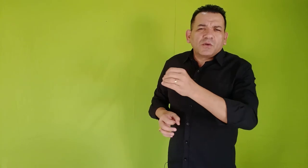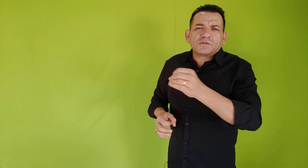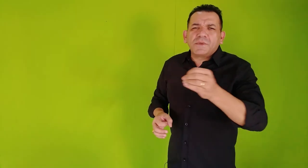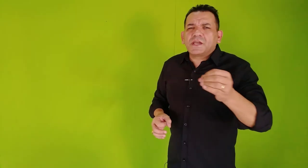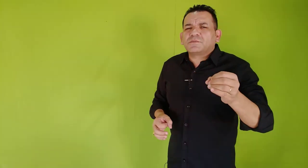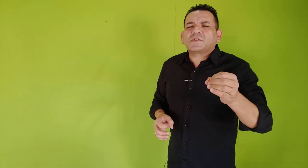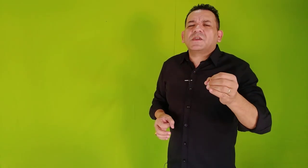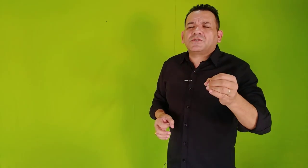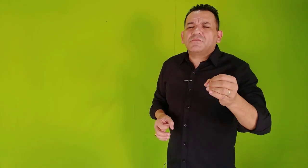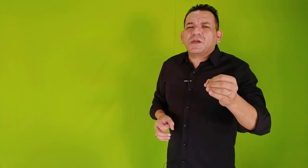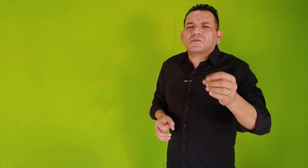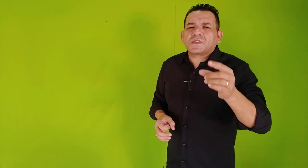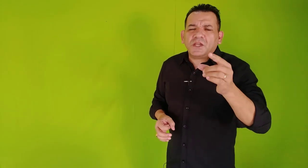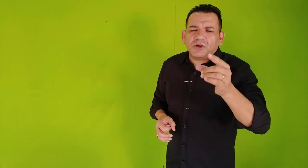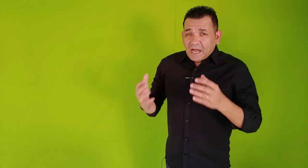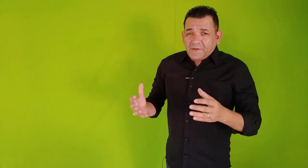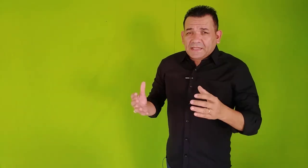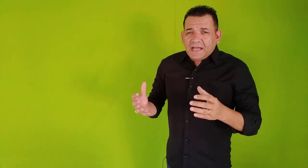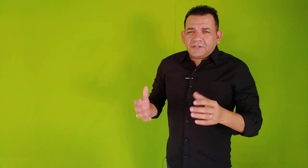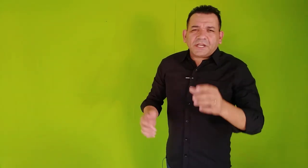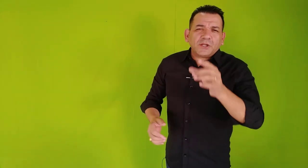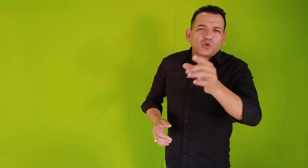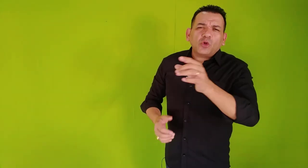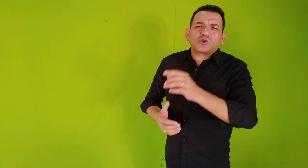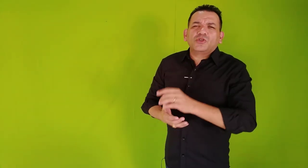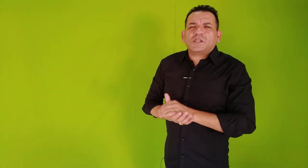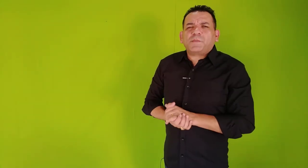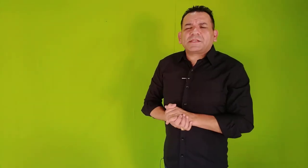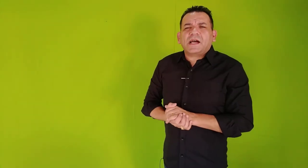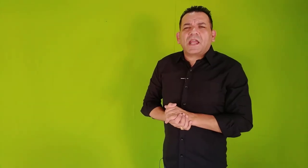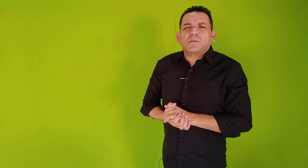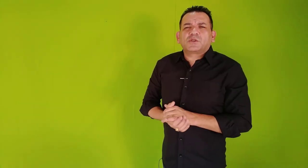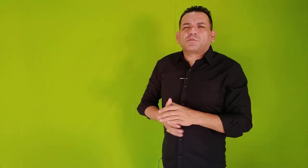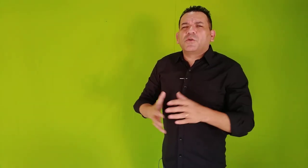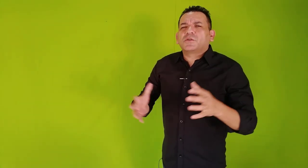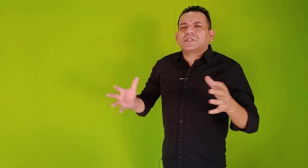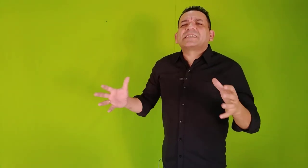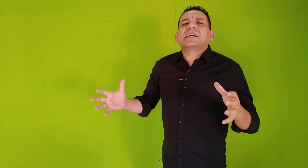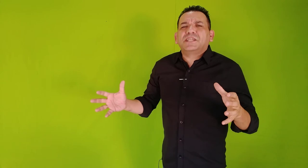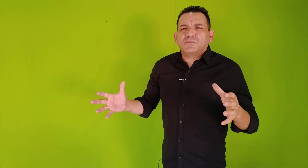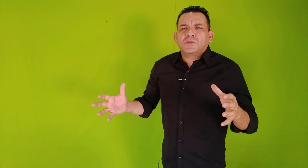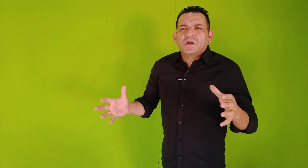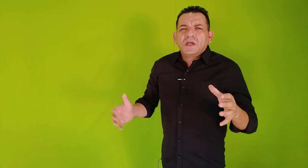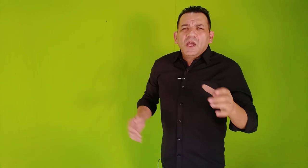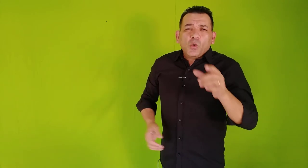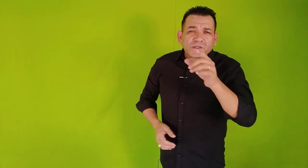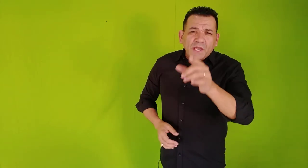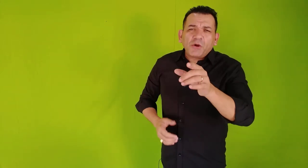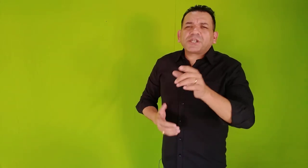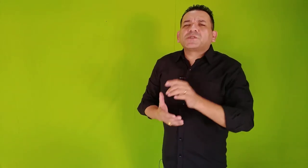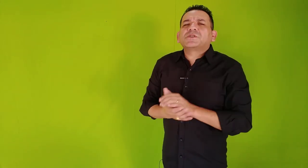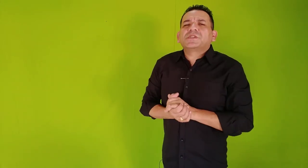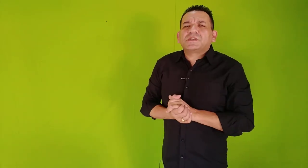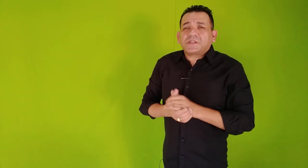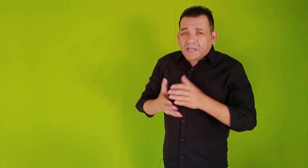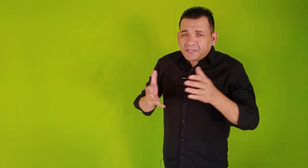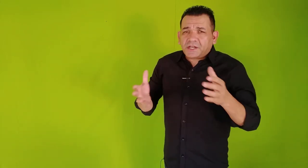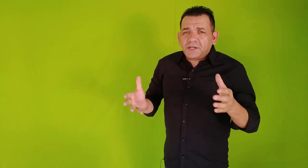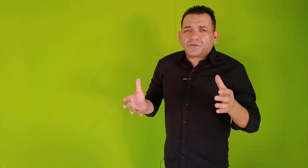os mesmos sentimentos que nós. A verdade é que todos nós passaremos por desânimo. O Senhor Jesus diz, está escrito,